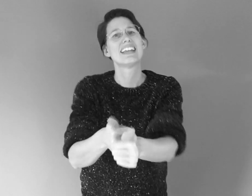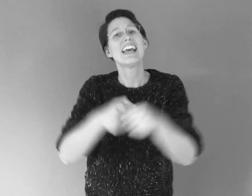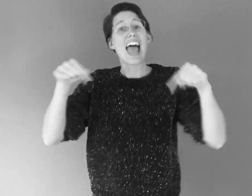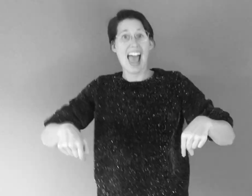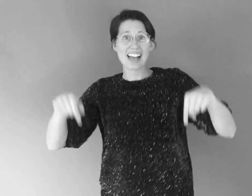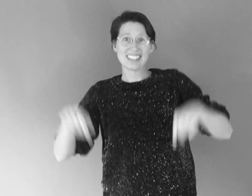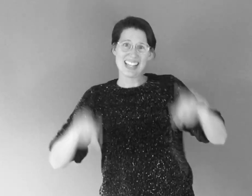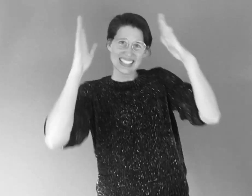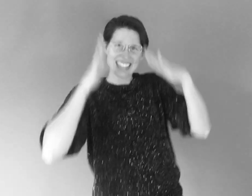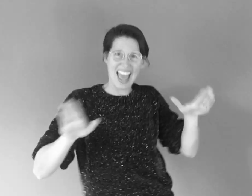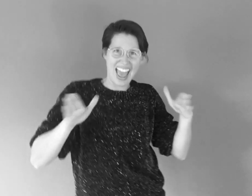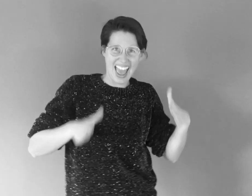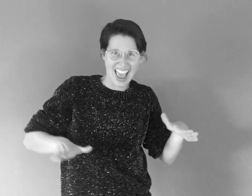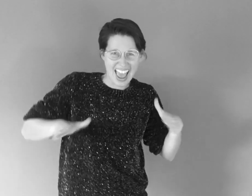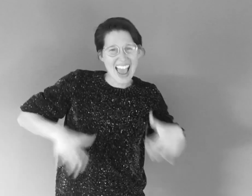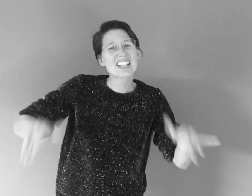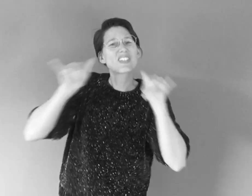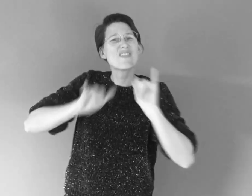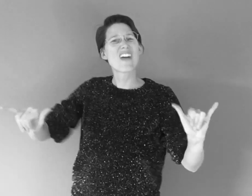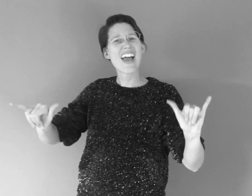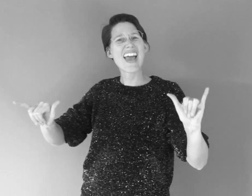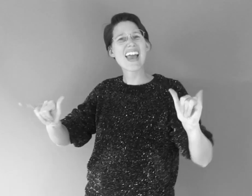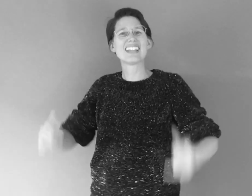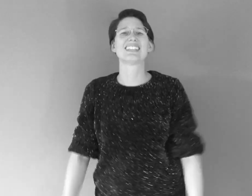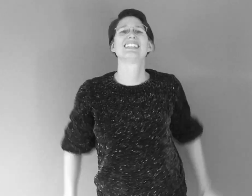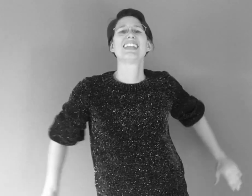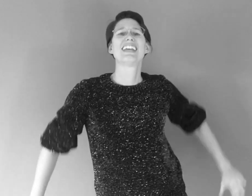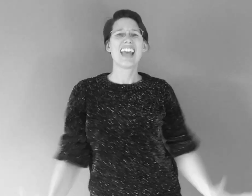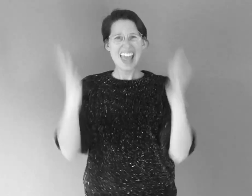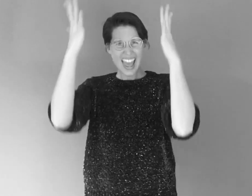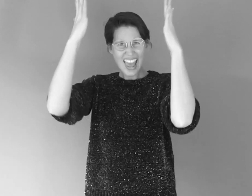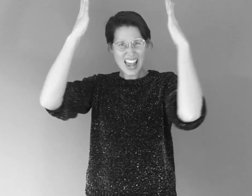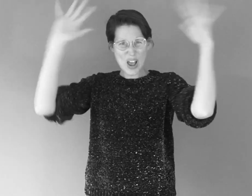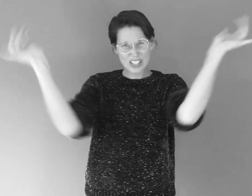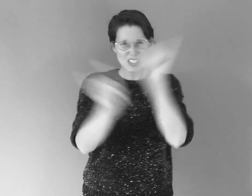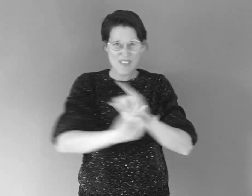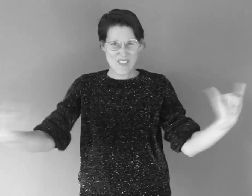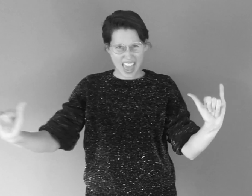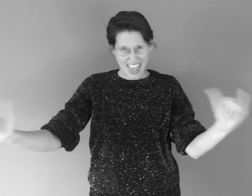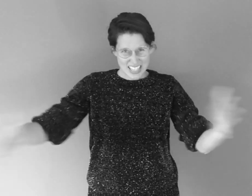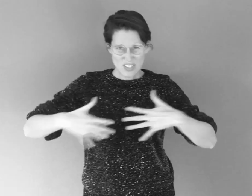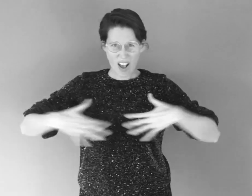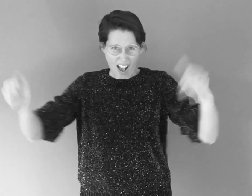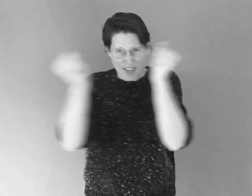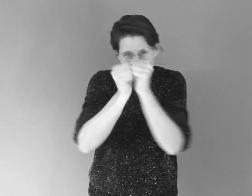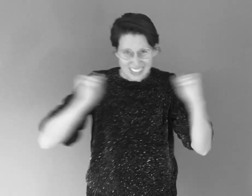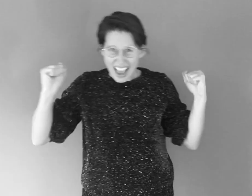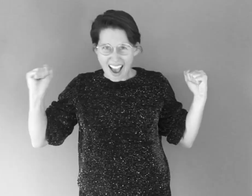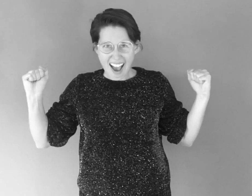Het is kerstfeest, het heerlijkste feest van het jaar.